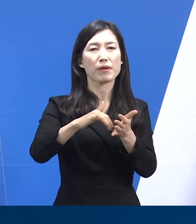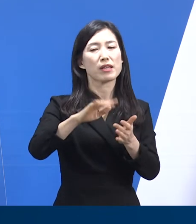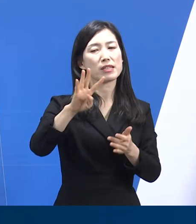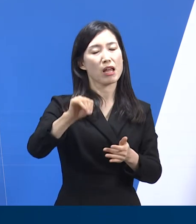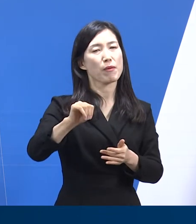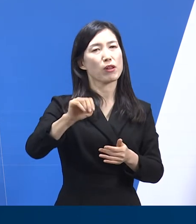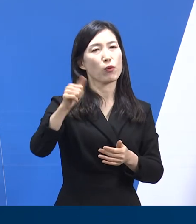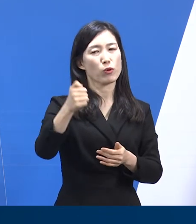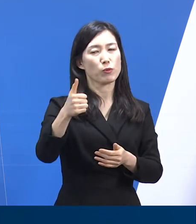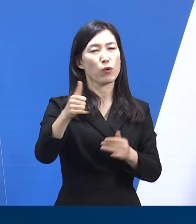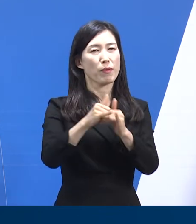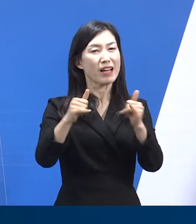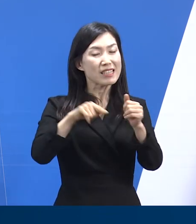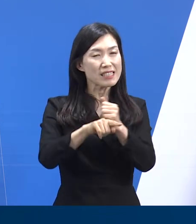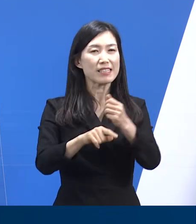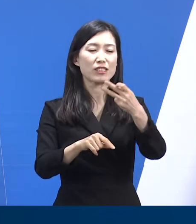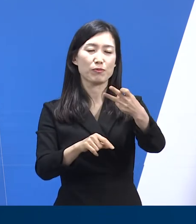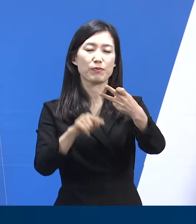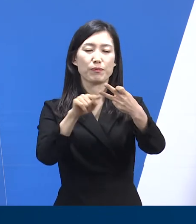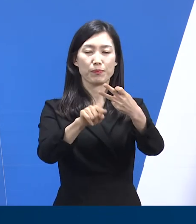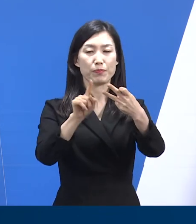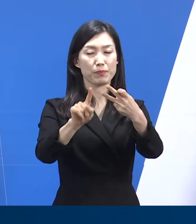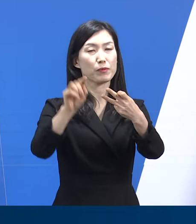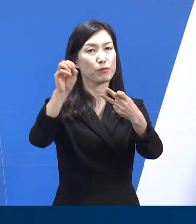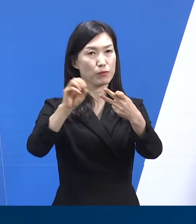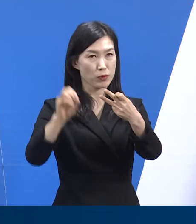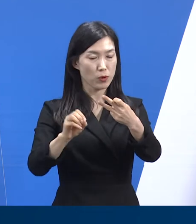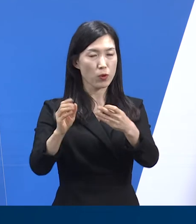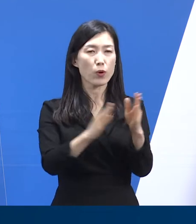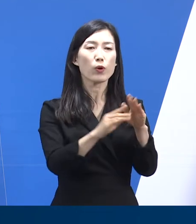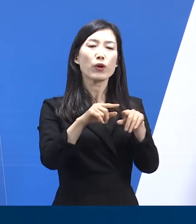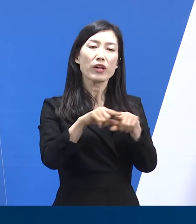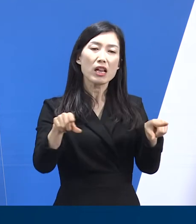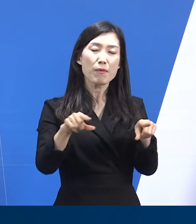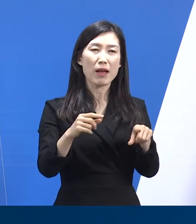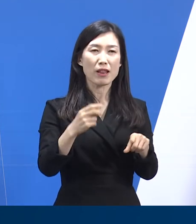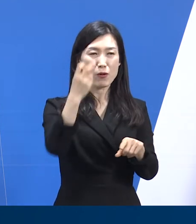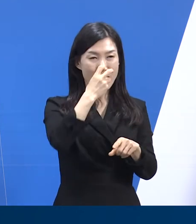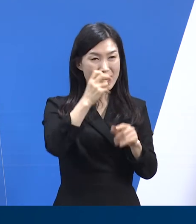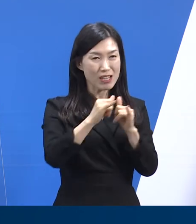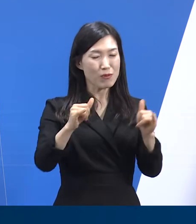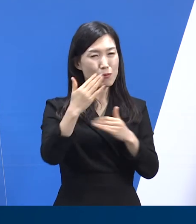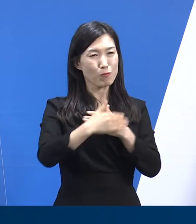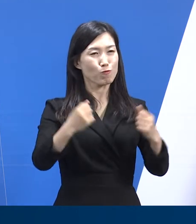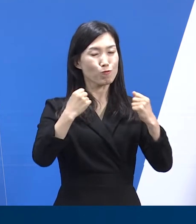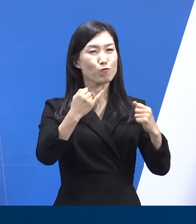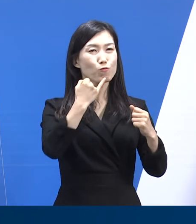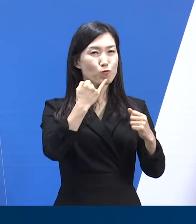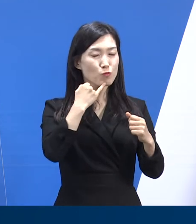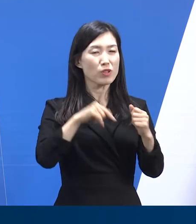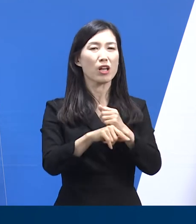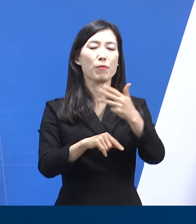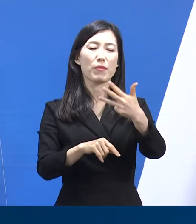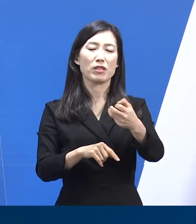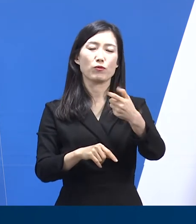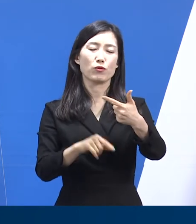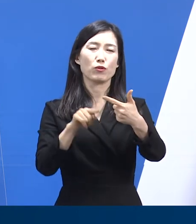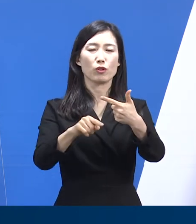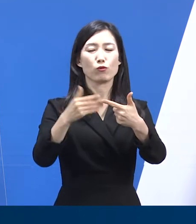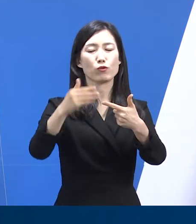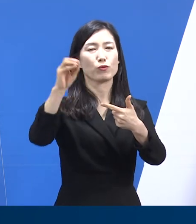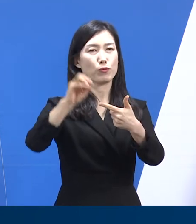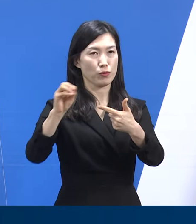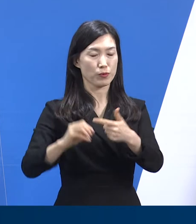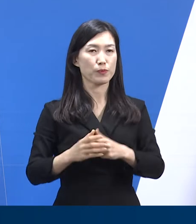전체 대상자의 13.1%, 일반관리군은 26만 4,821명으로 86.9%를 차지하고